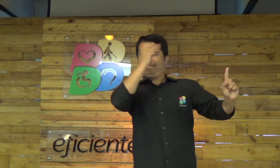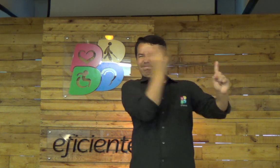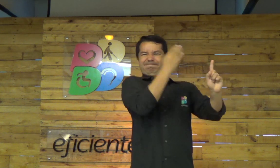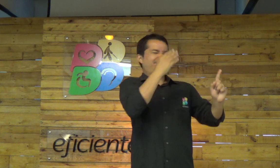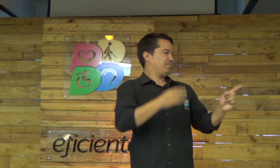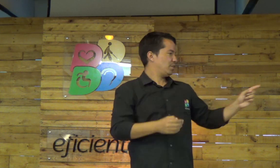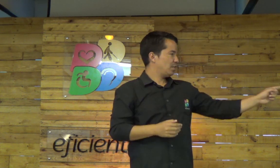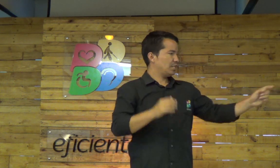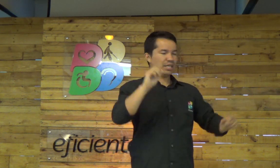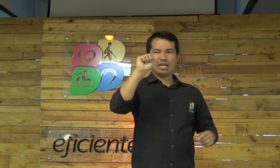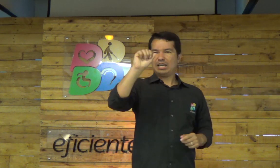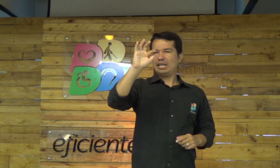esse castigo,